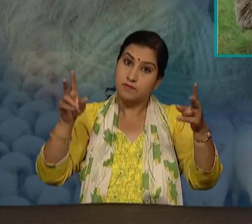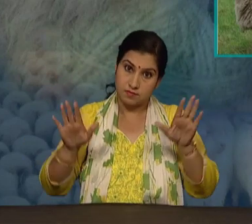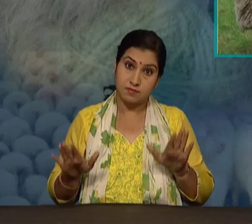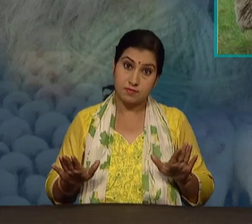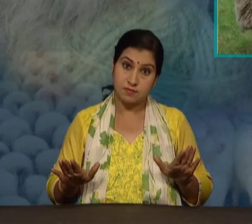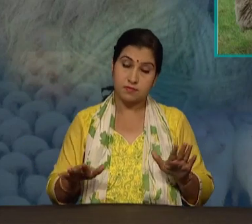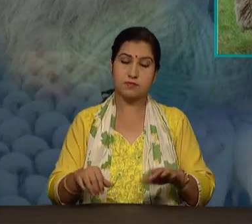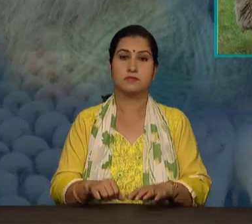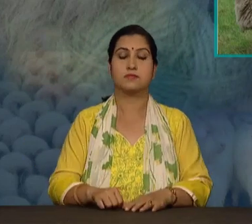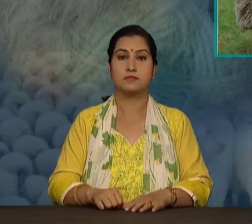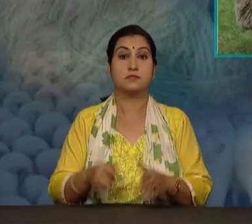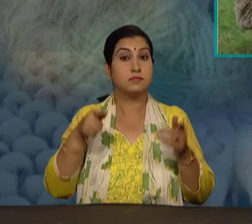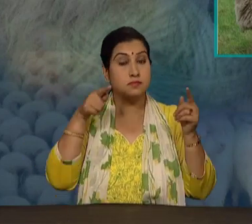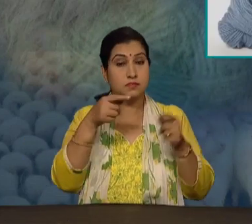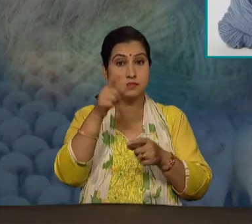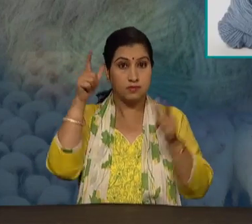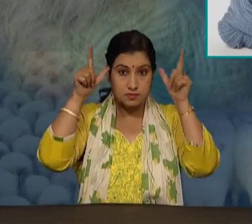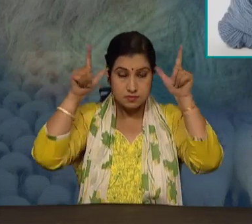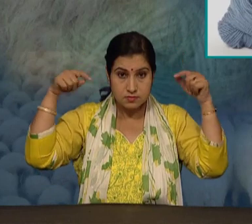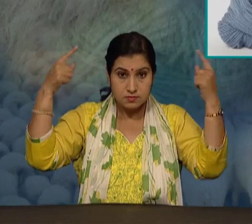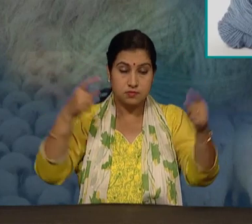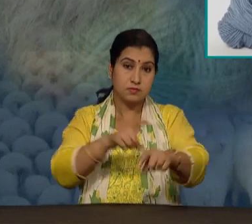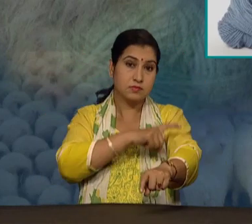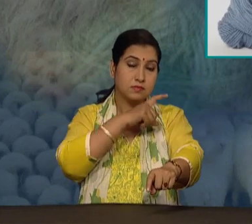जिनसे उन्प्राप्ट की जाती है